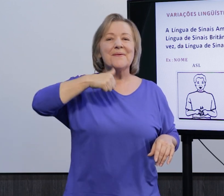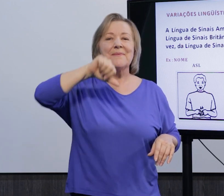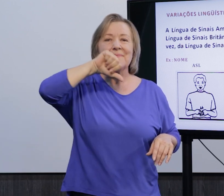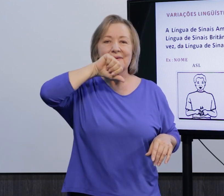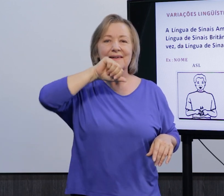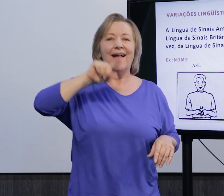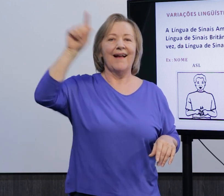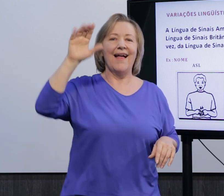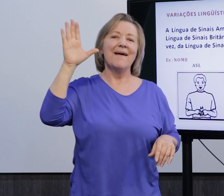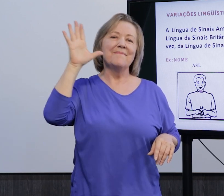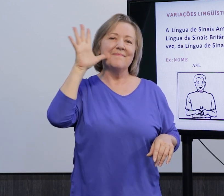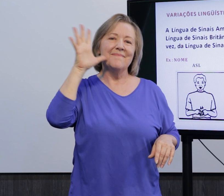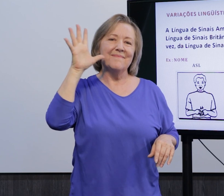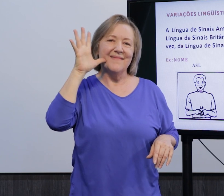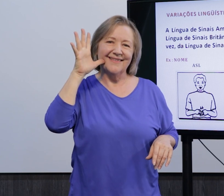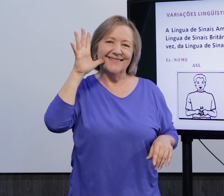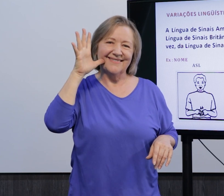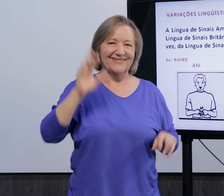Né, e lá nos Estados Unidos, né, esse é o sinal de pra mãe.